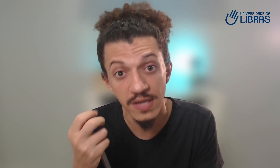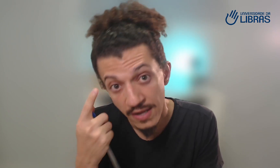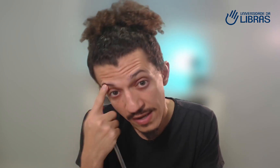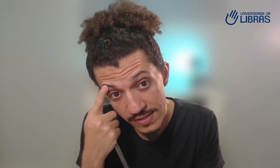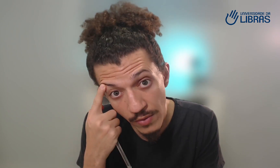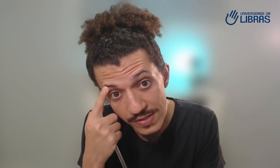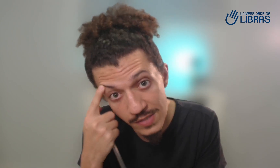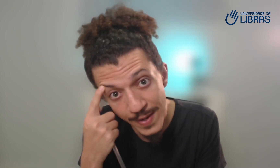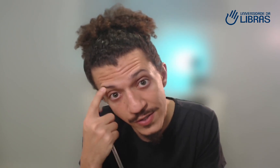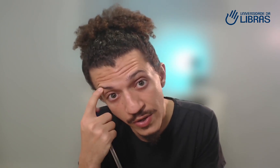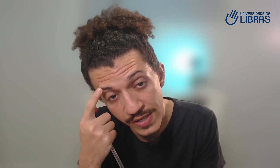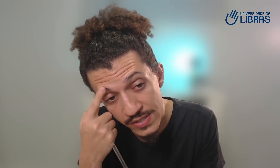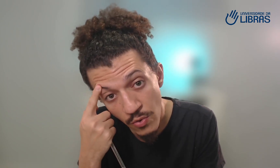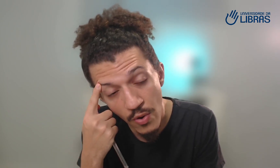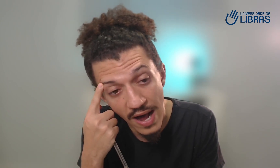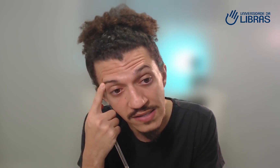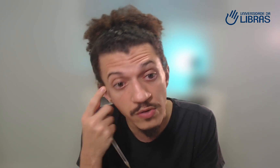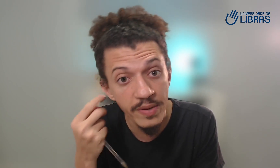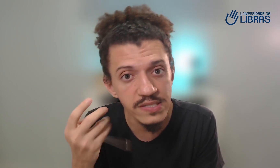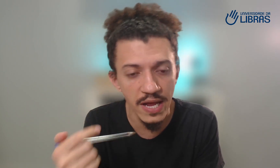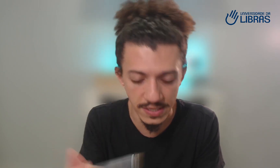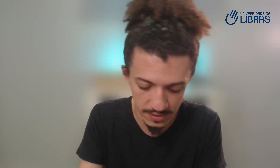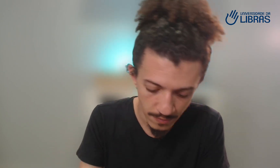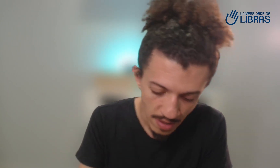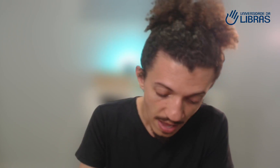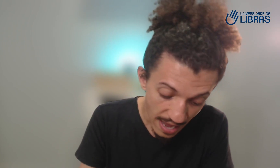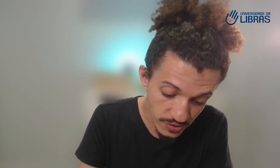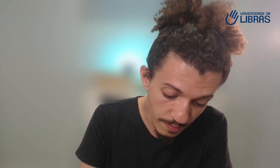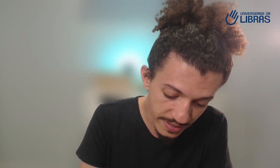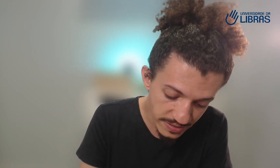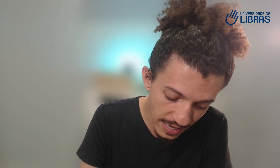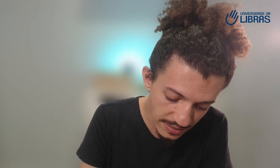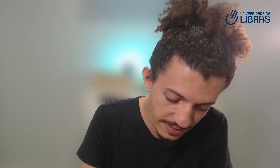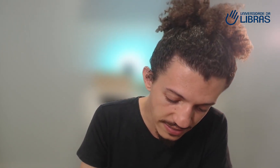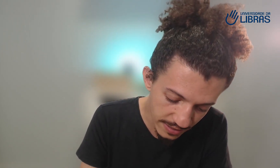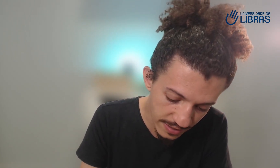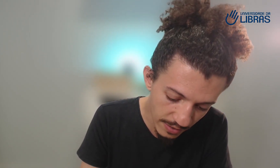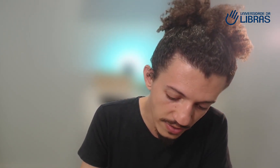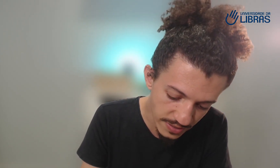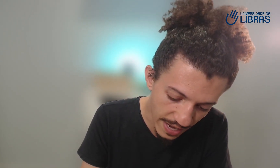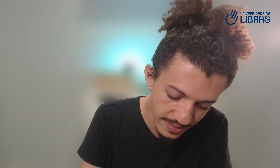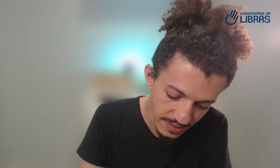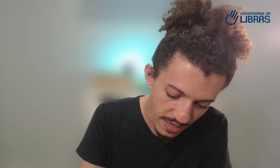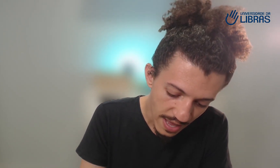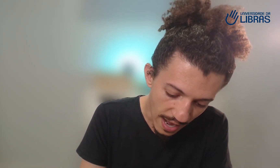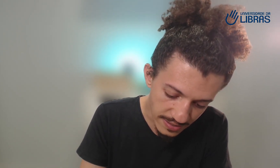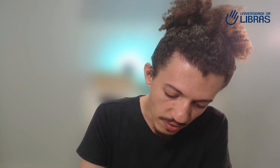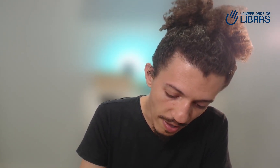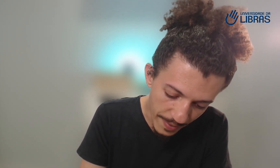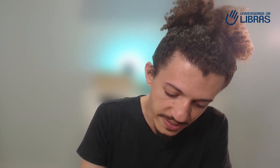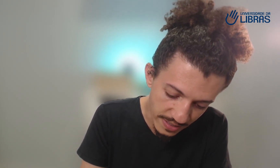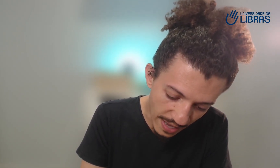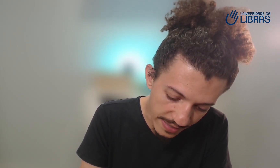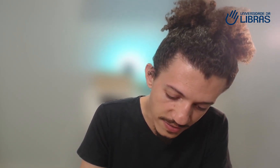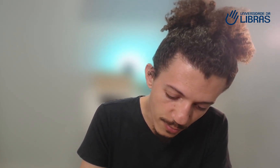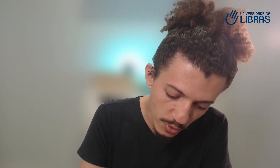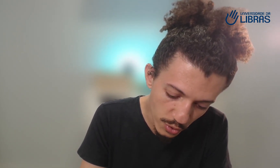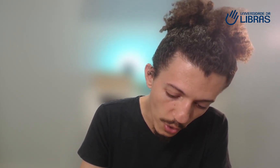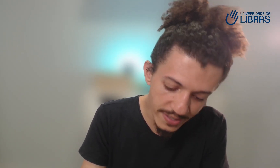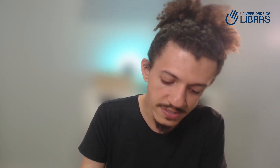são as expressões com as sobrancelhas. As sobrancelhas na escrita da língua de sinais elas são representadas por dois